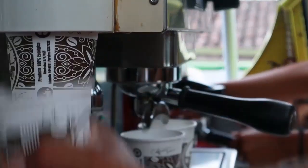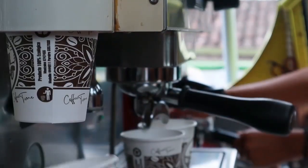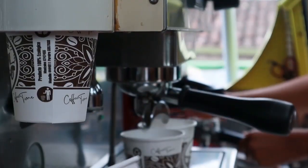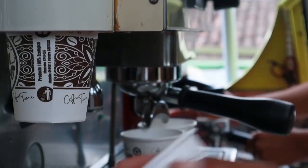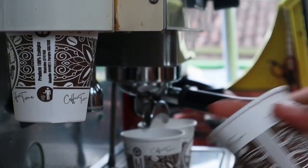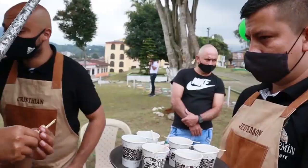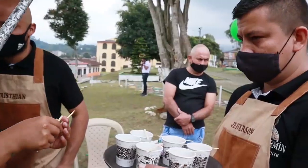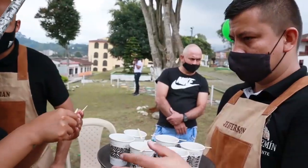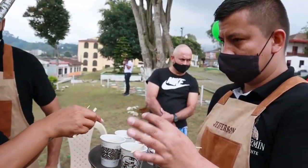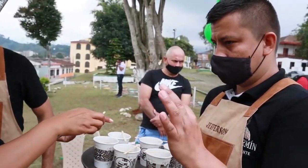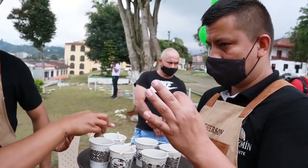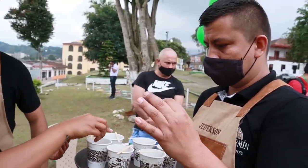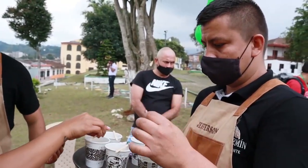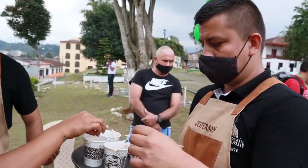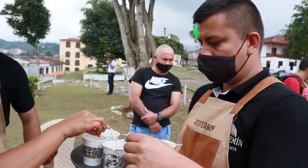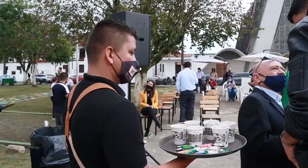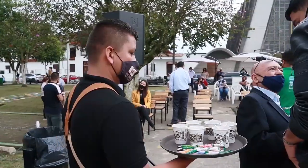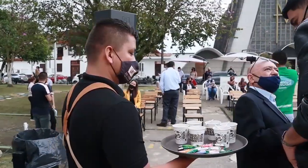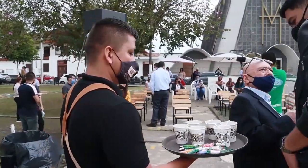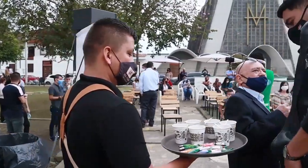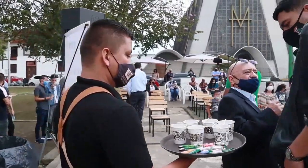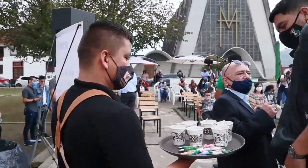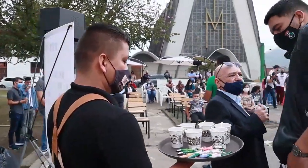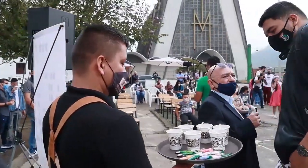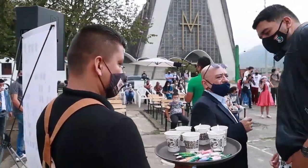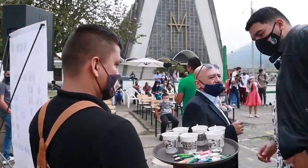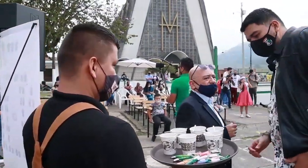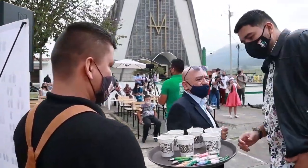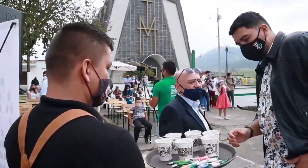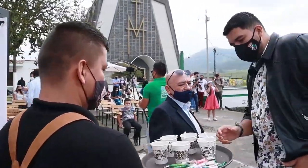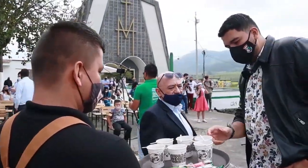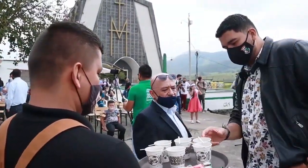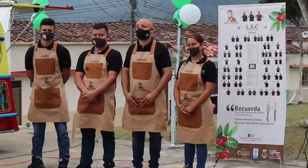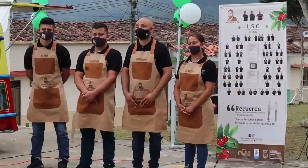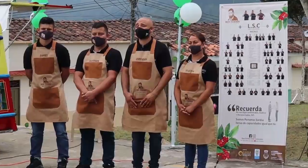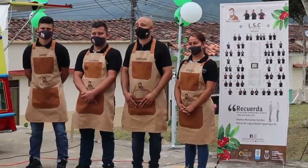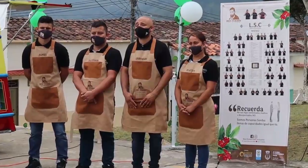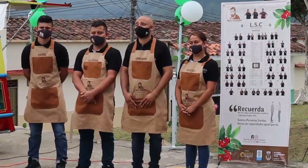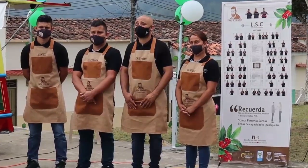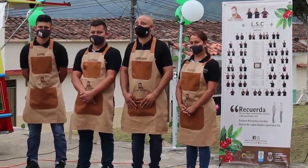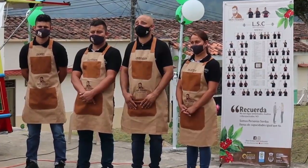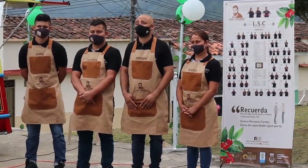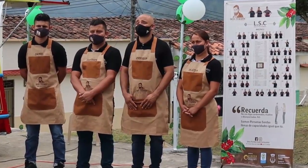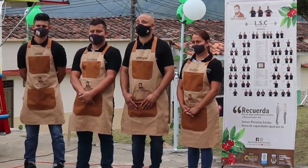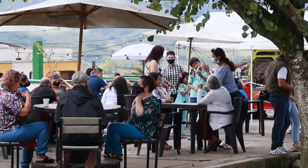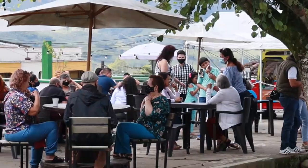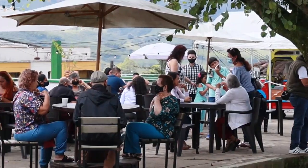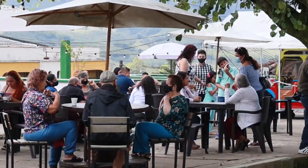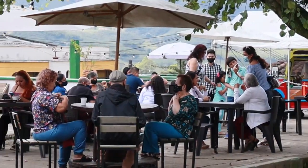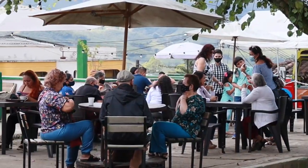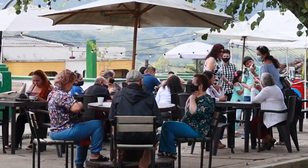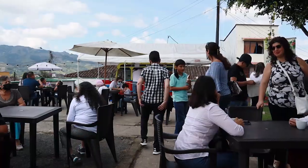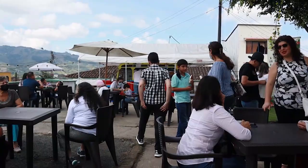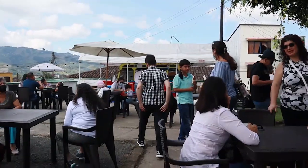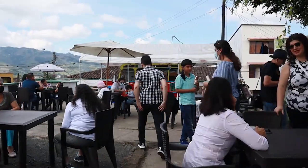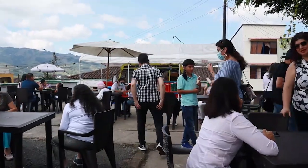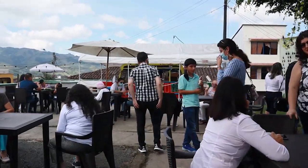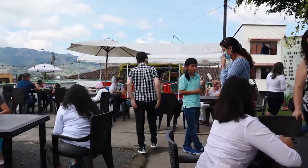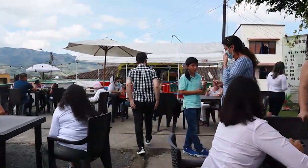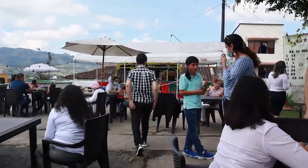emprendimiento hoy se llama Don Fermín Café Incluyente, administrado por la comunidad sorda del municipio de Santa Rosa